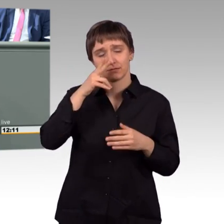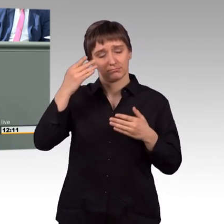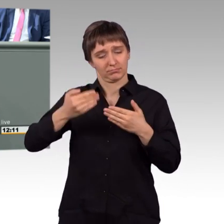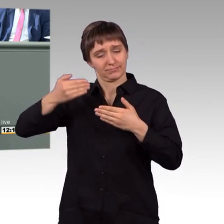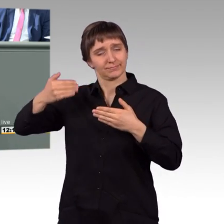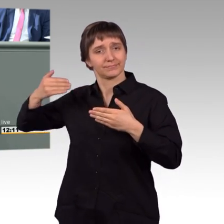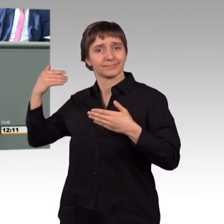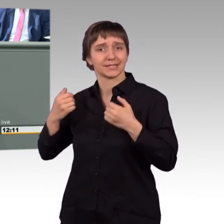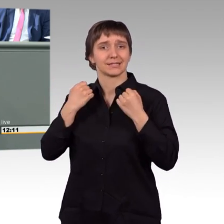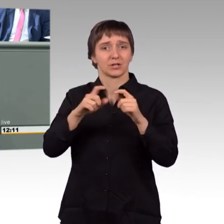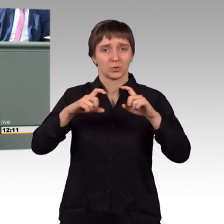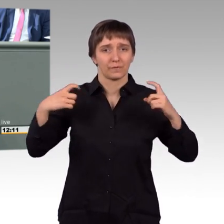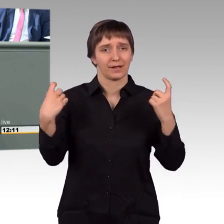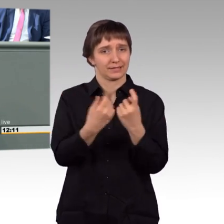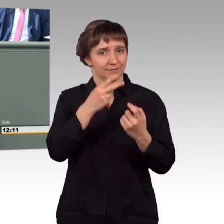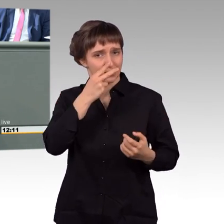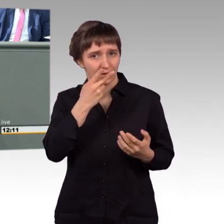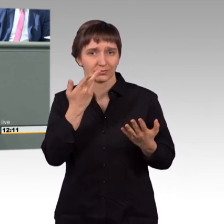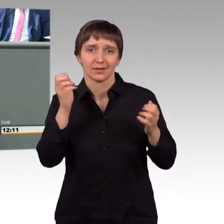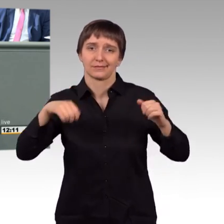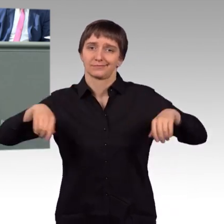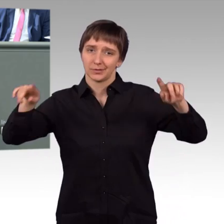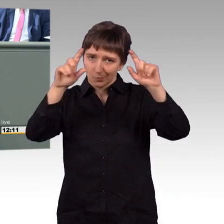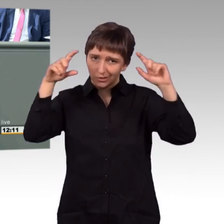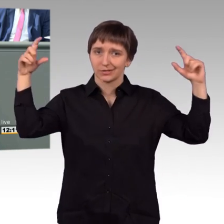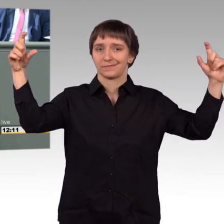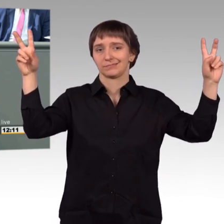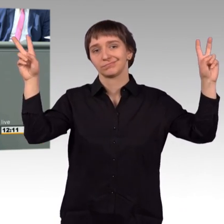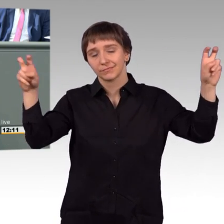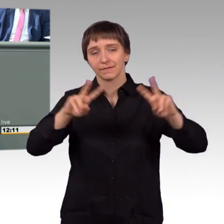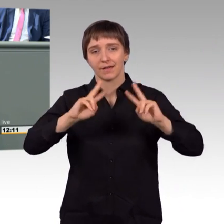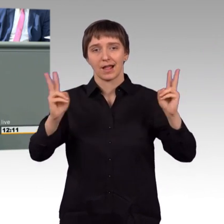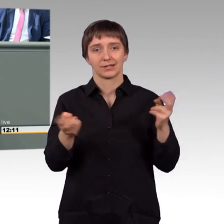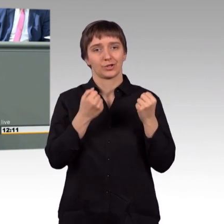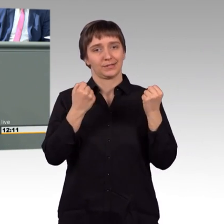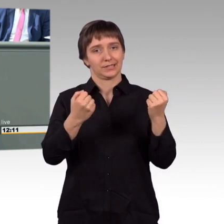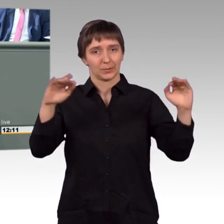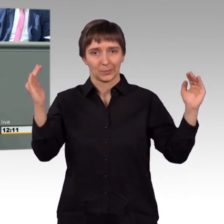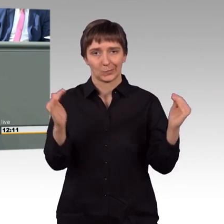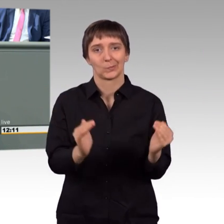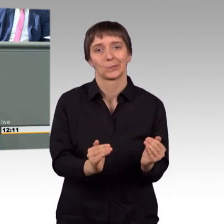sicherlich die Überschrift wählen, Instabilität in der Welt nimmt zu. Die Unberechenbarkeit ist eine gewisse Konstante geworden.